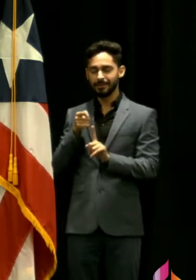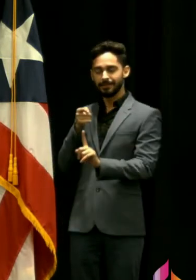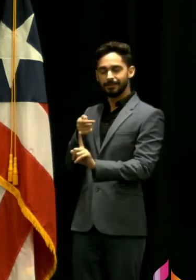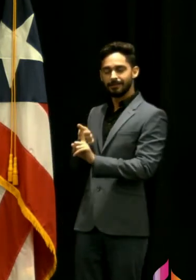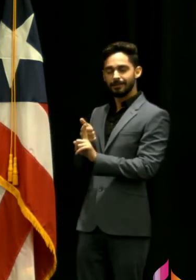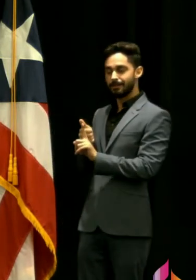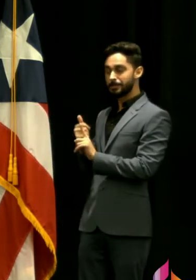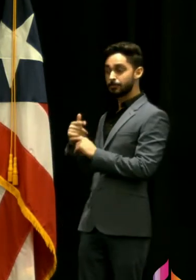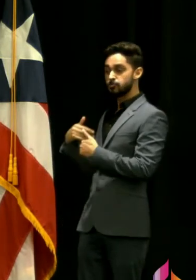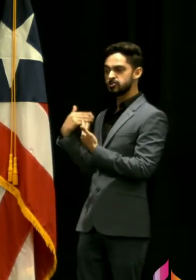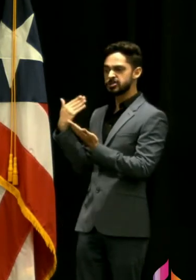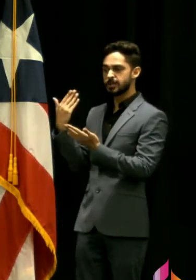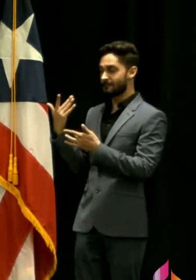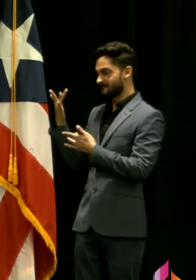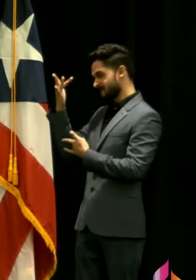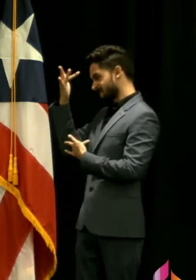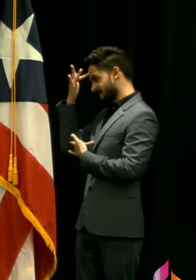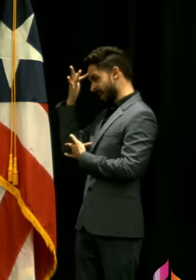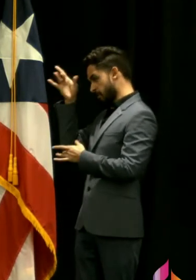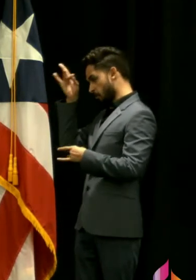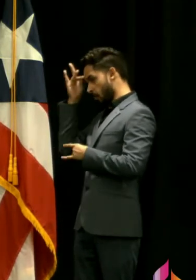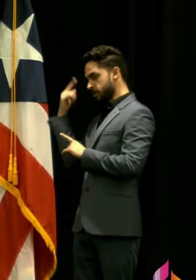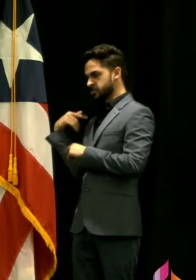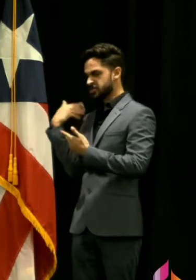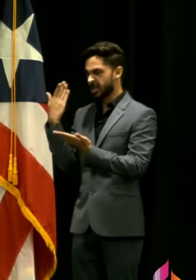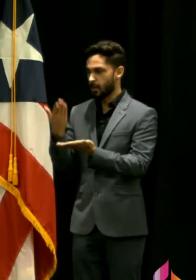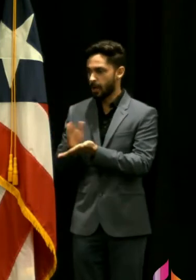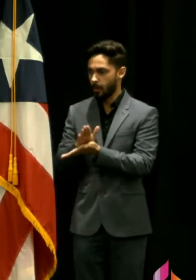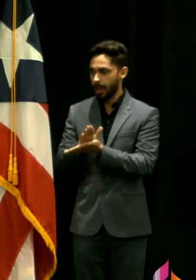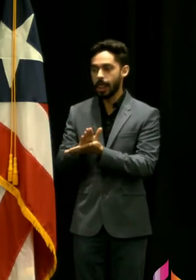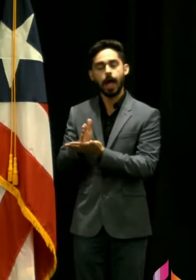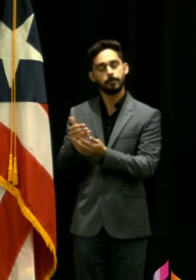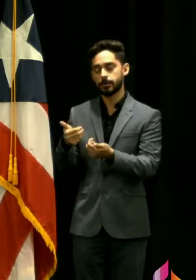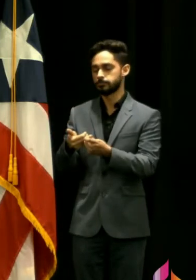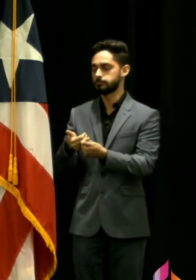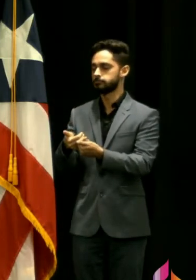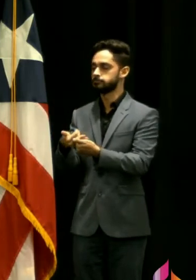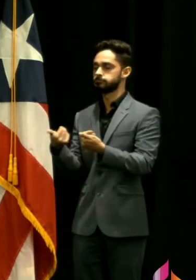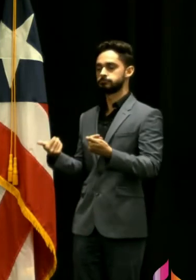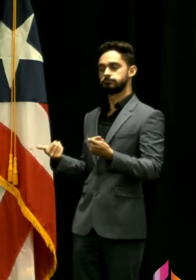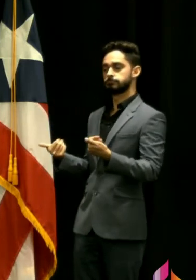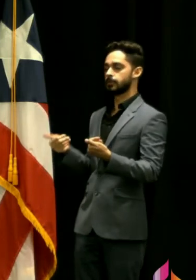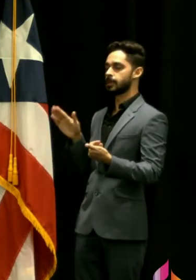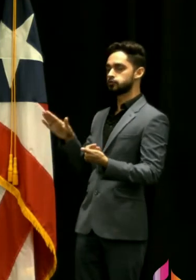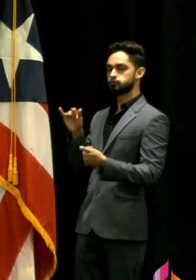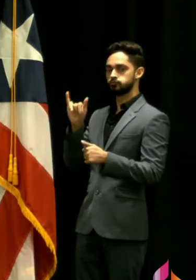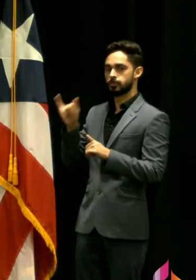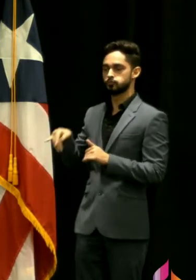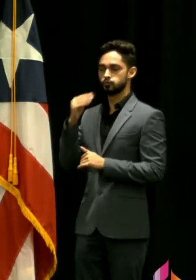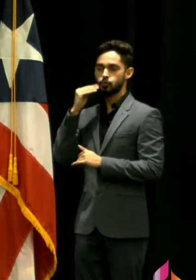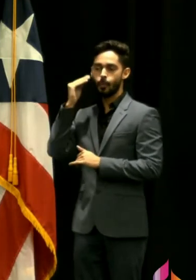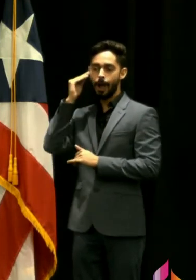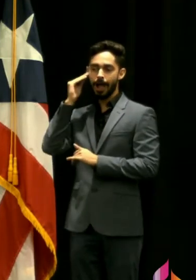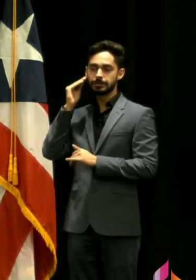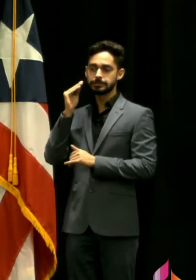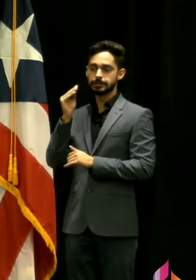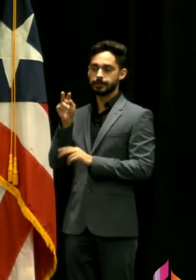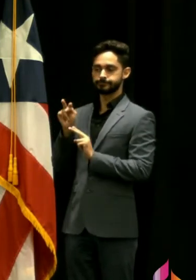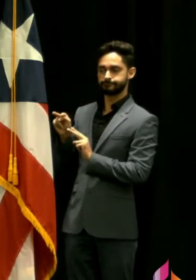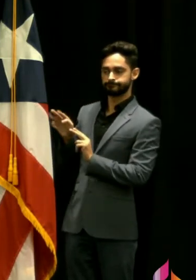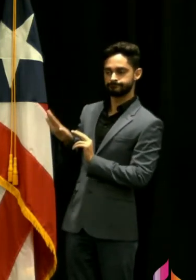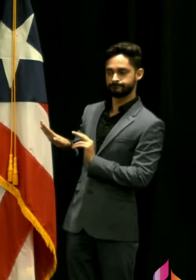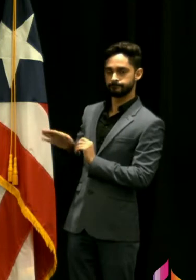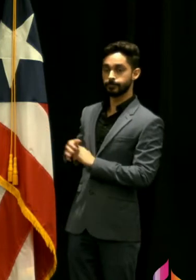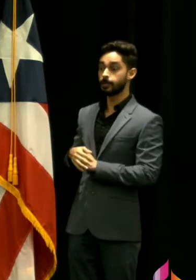es así pues el estudiante a su casa atenderse inmediatamente pero sería diferente si la